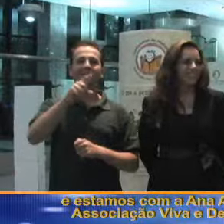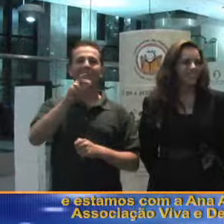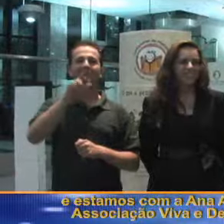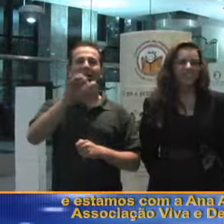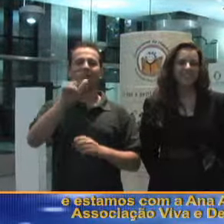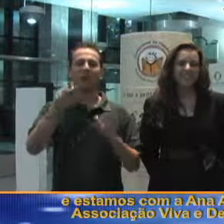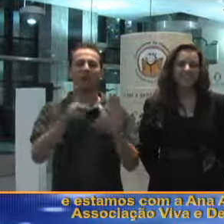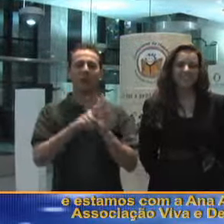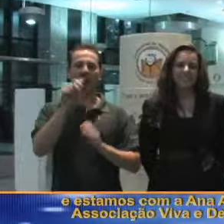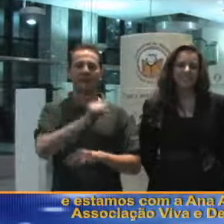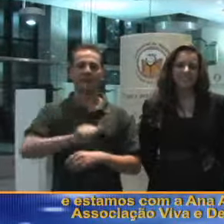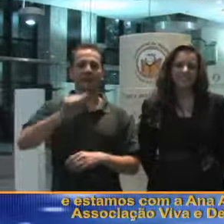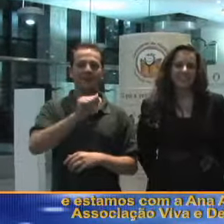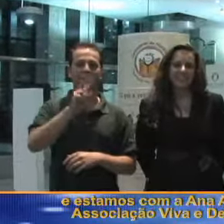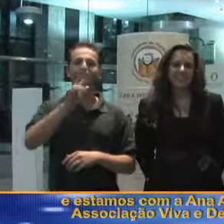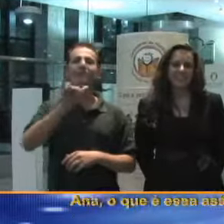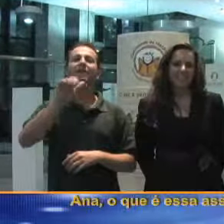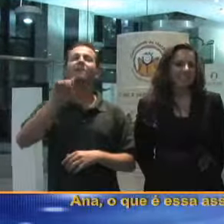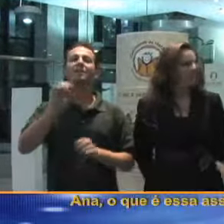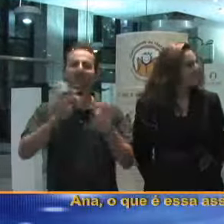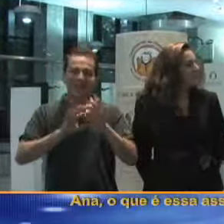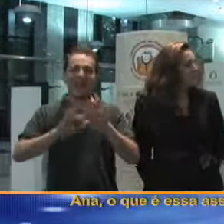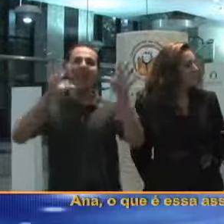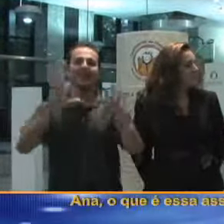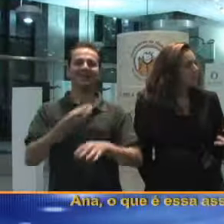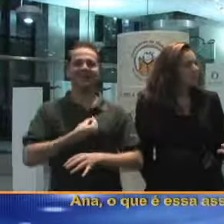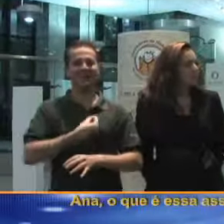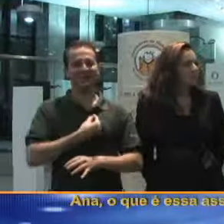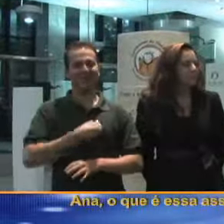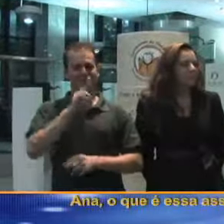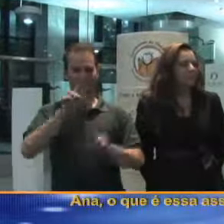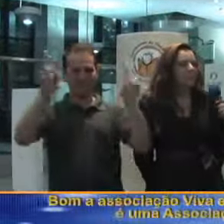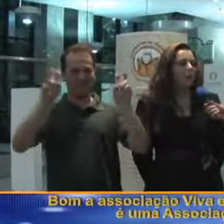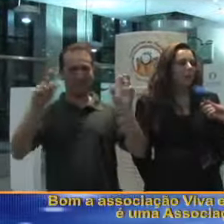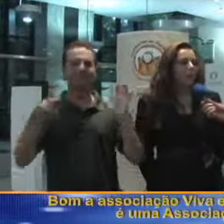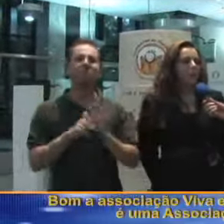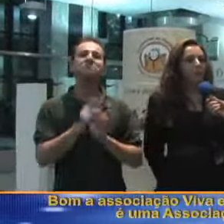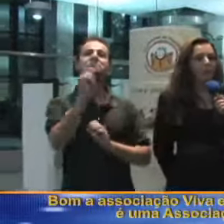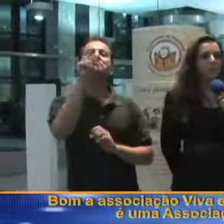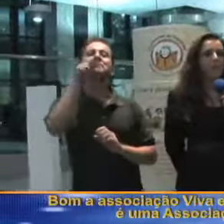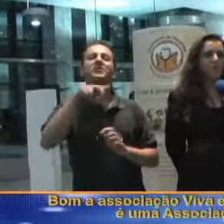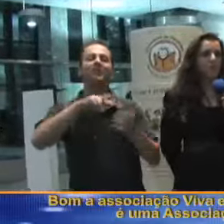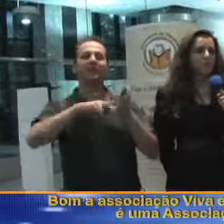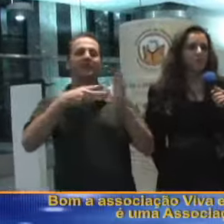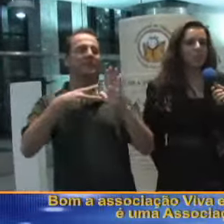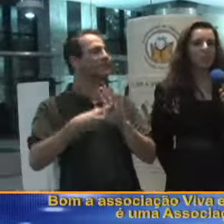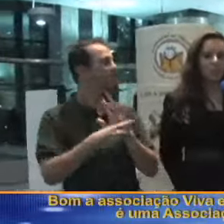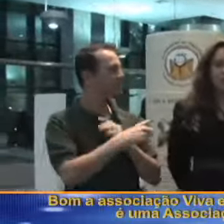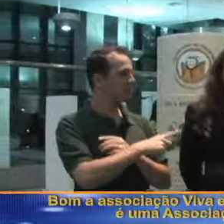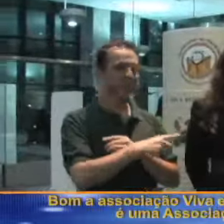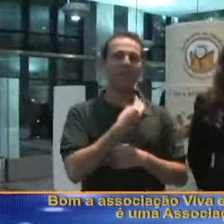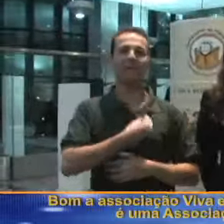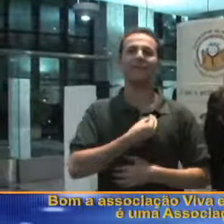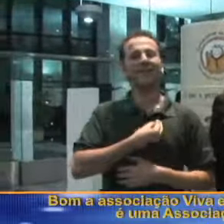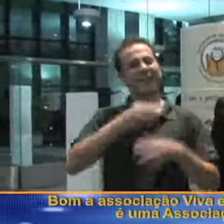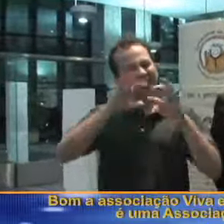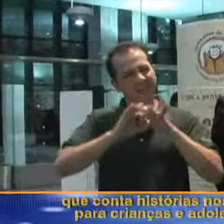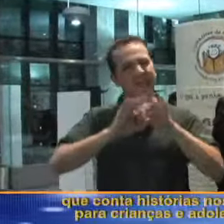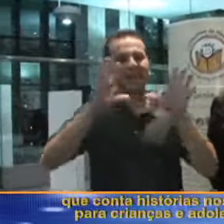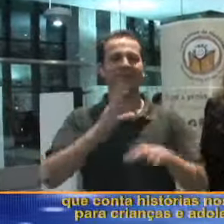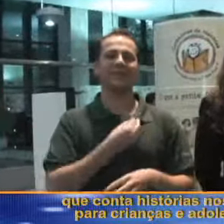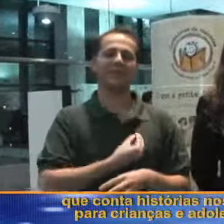Associação Viva e Deixe Viver. Ana, o que é essa associação? A Associação Viva e Deixe Viver é uma